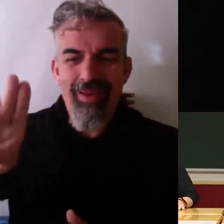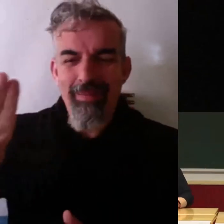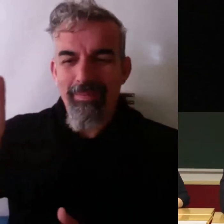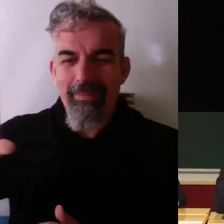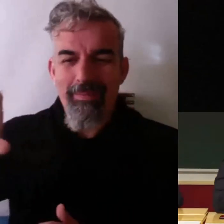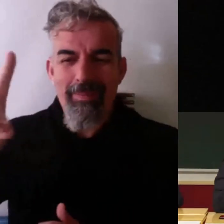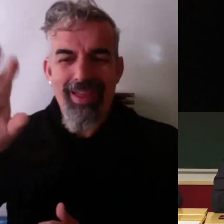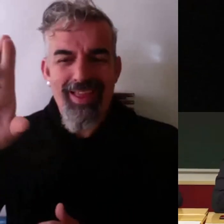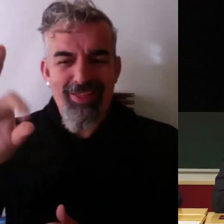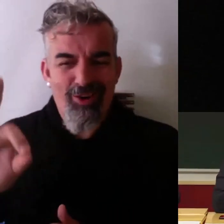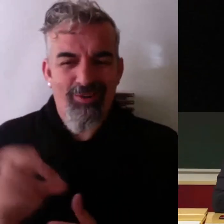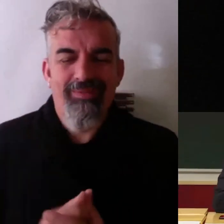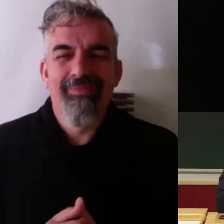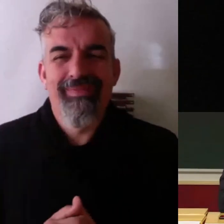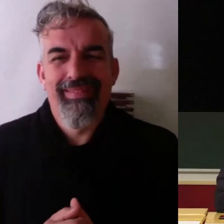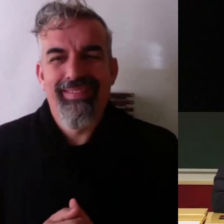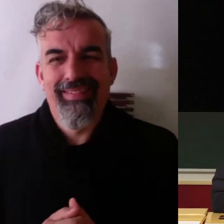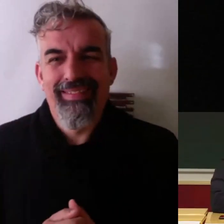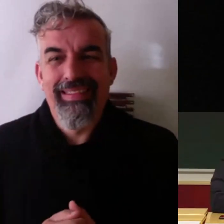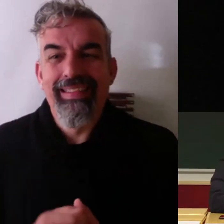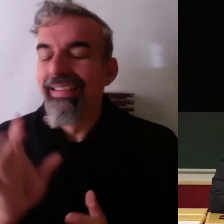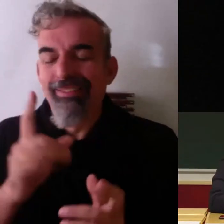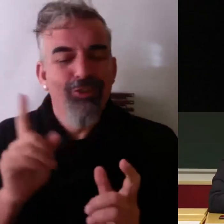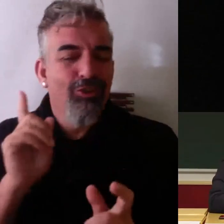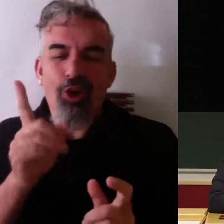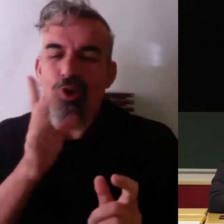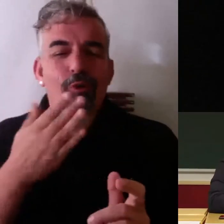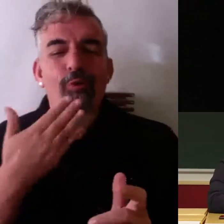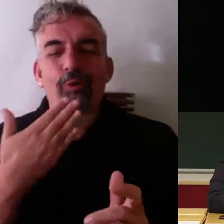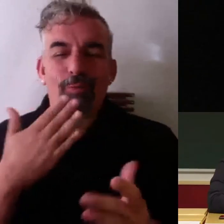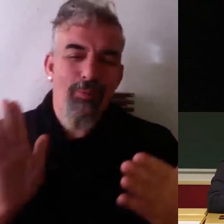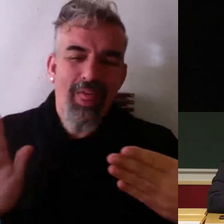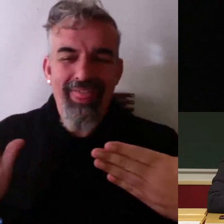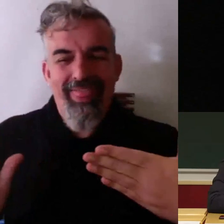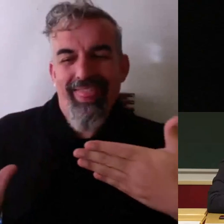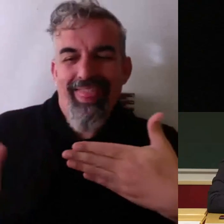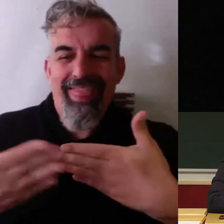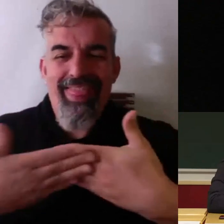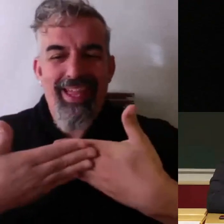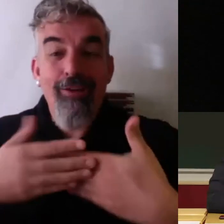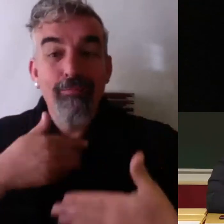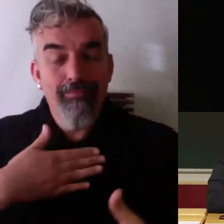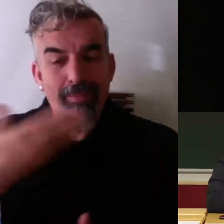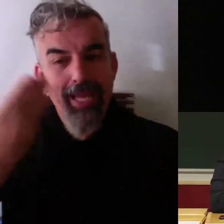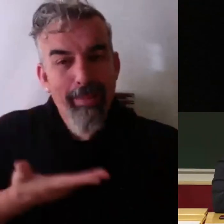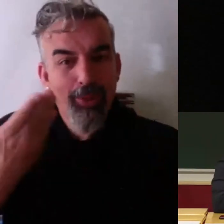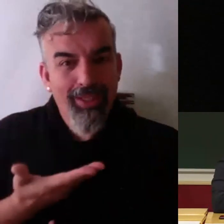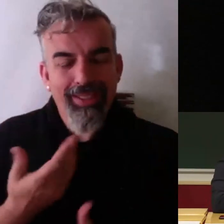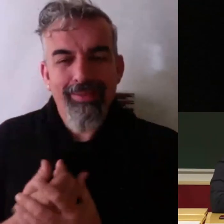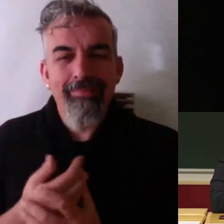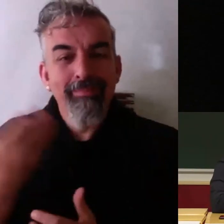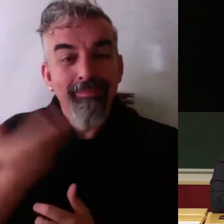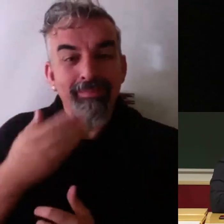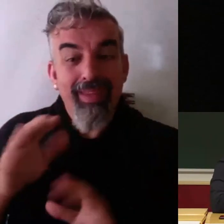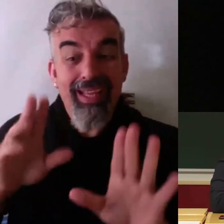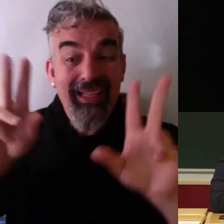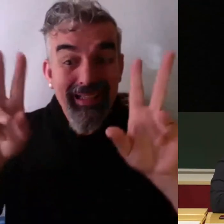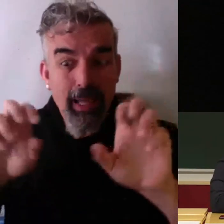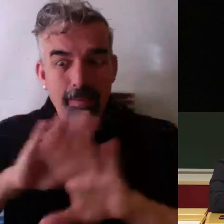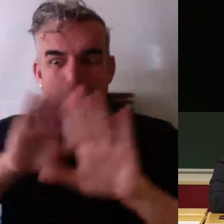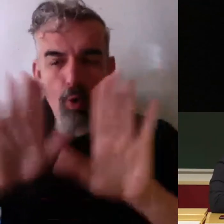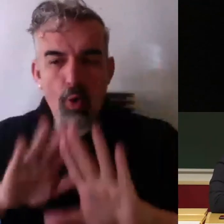sí bueno solo por cerrar un poco como empezaba el depende creo que es importante respecto al último tema